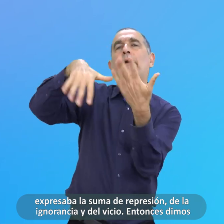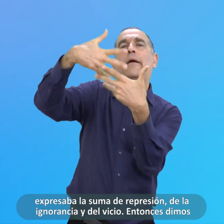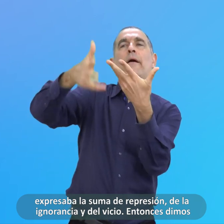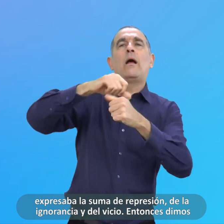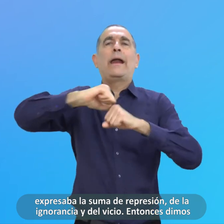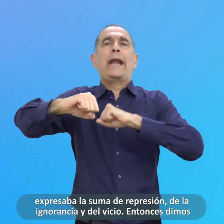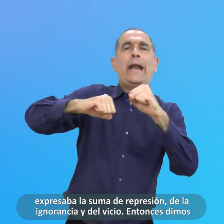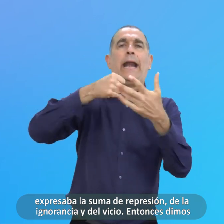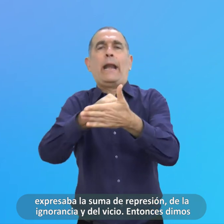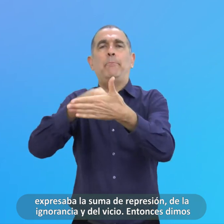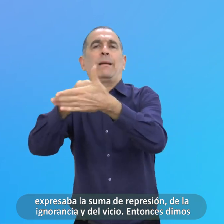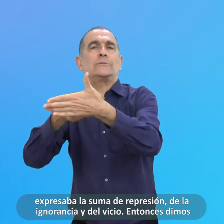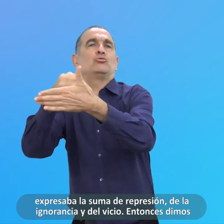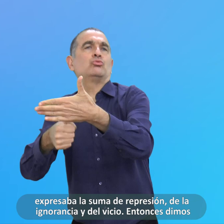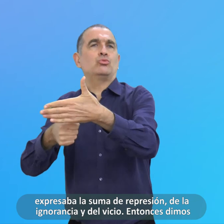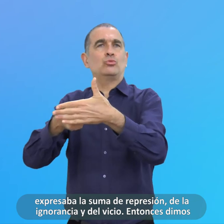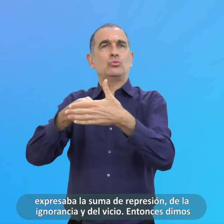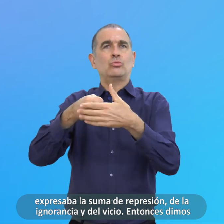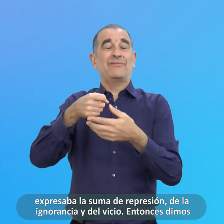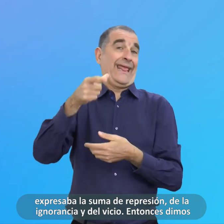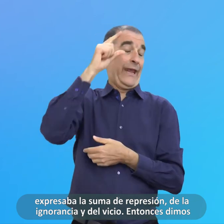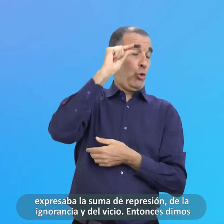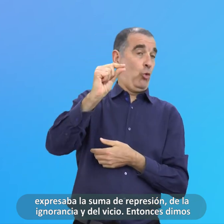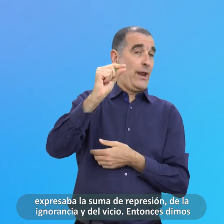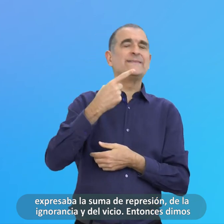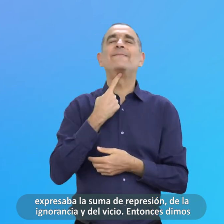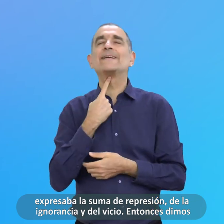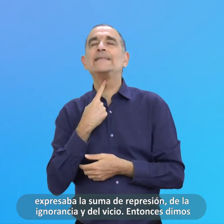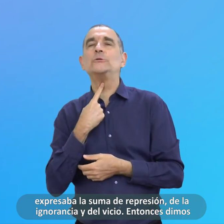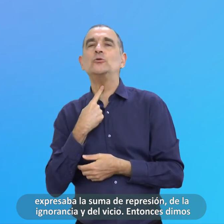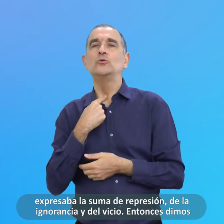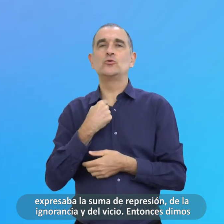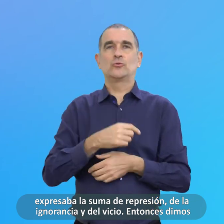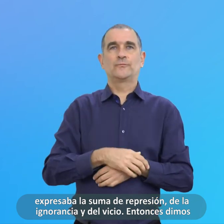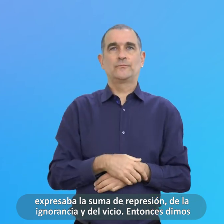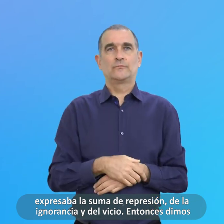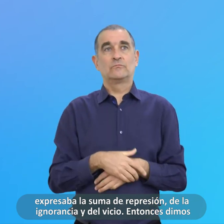De La Ignorancia Y Del Vicio Entonces